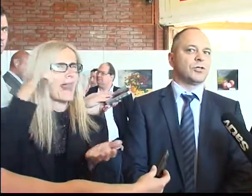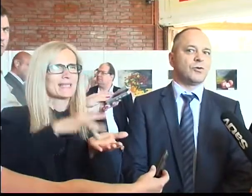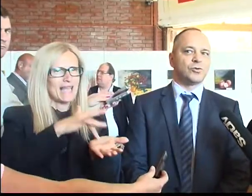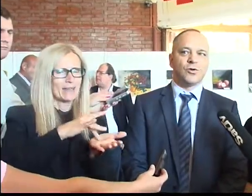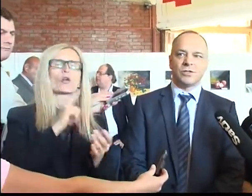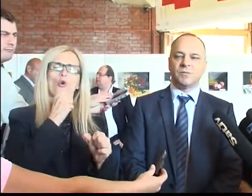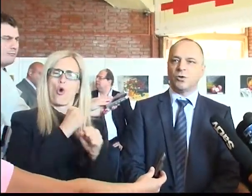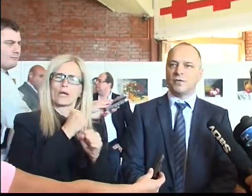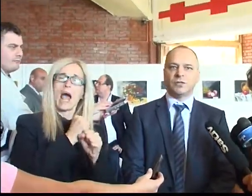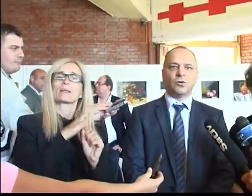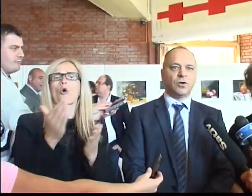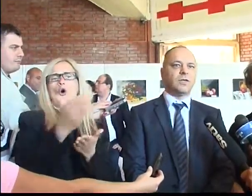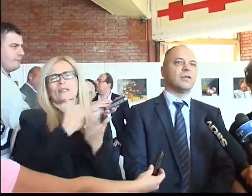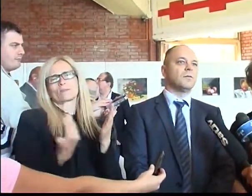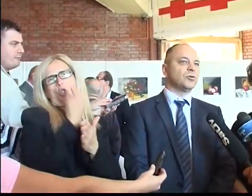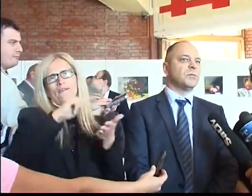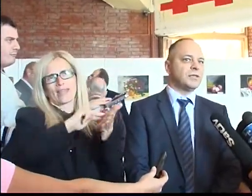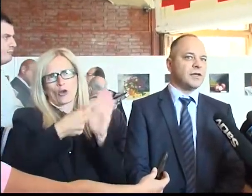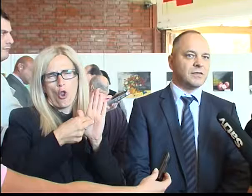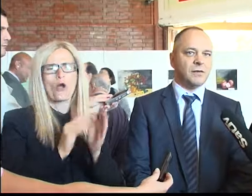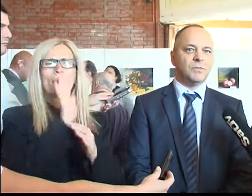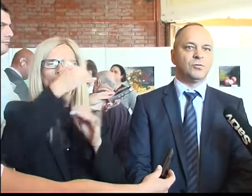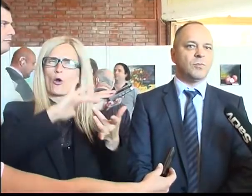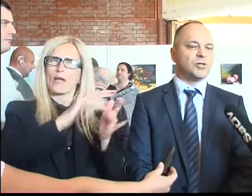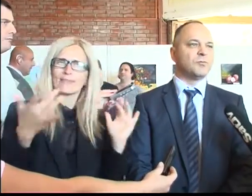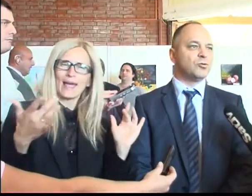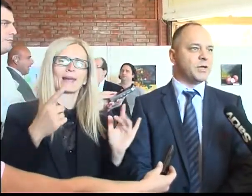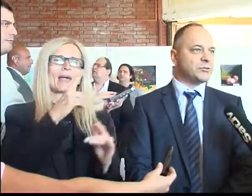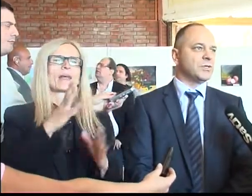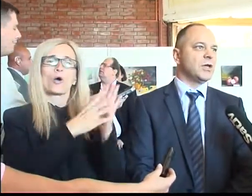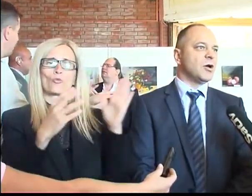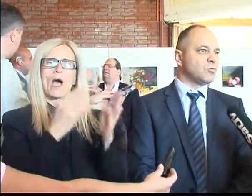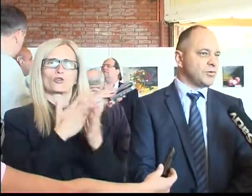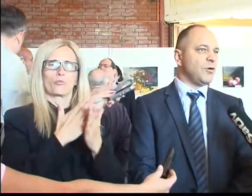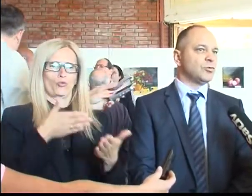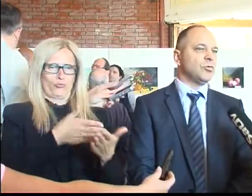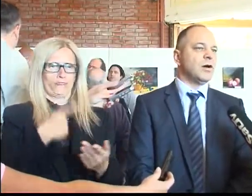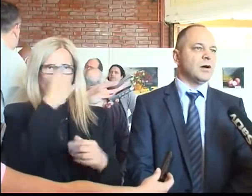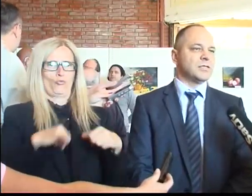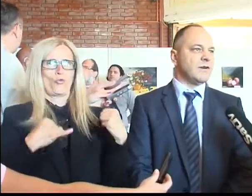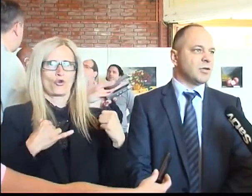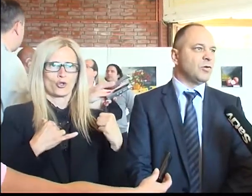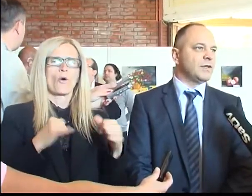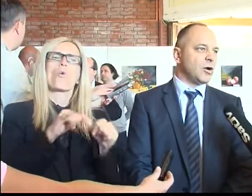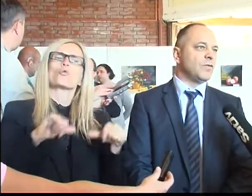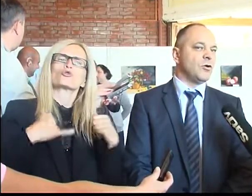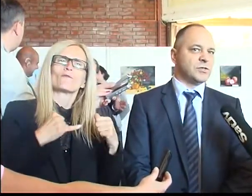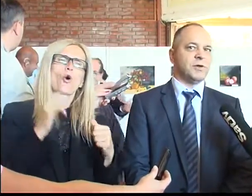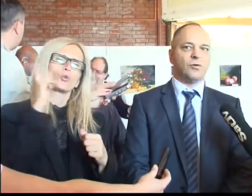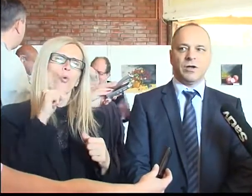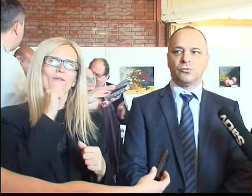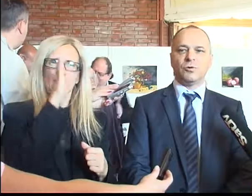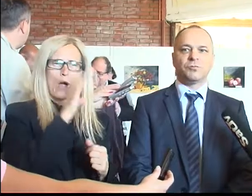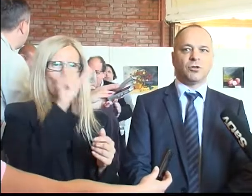funkcioniše tako što koristimo nove tehnologije i da putem interneta tumači budu prisutni u životu svake glove i naglove